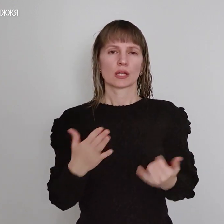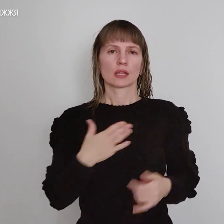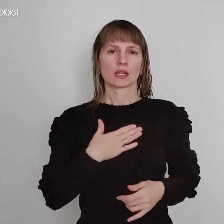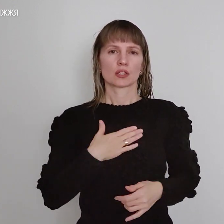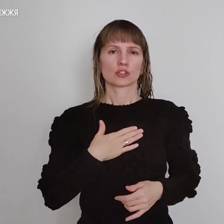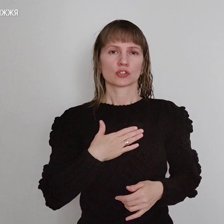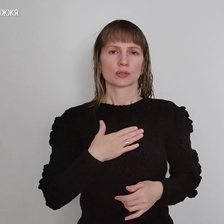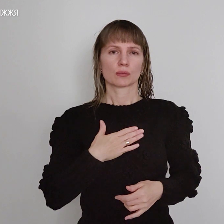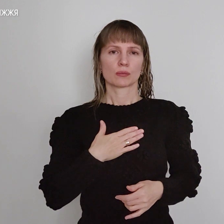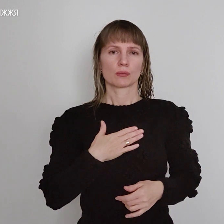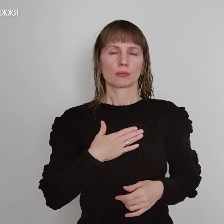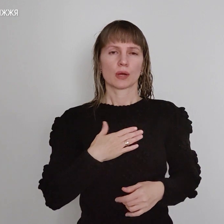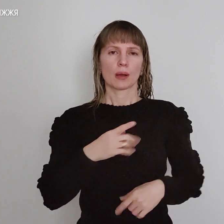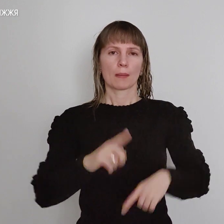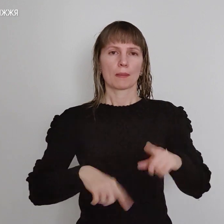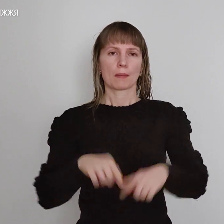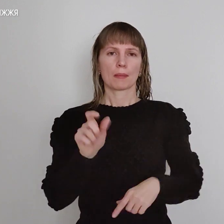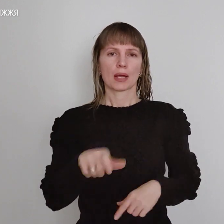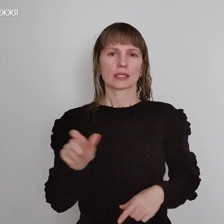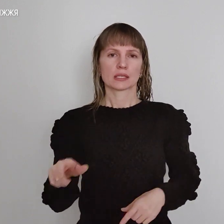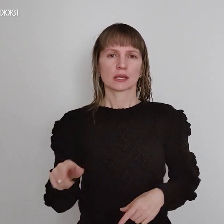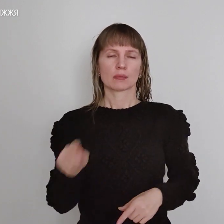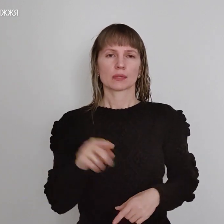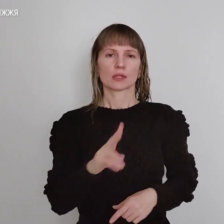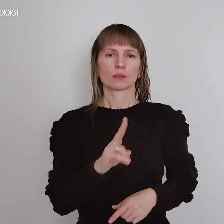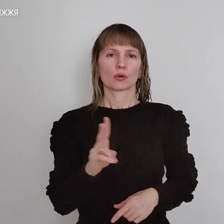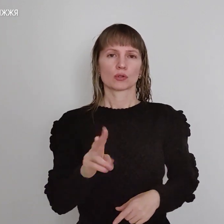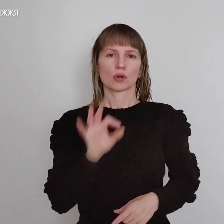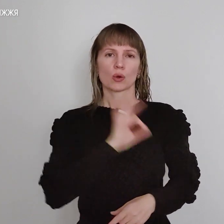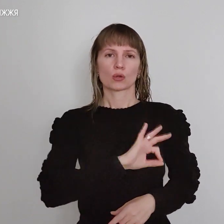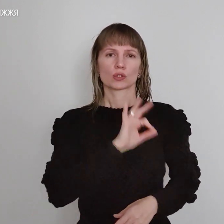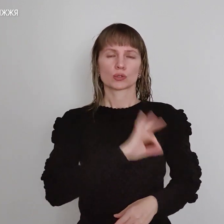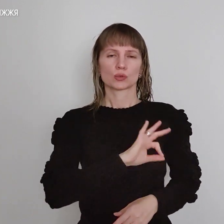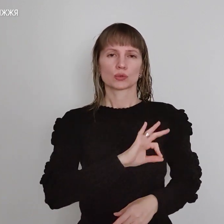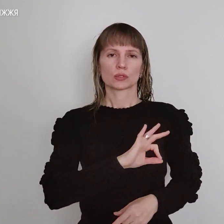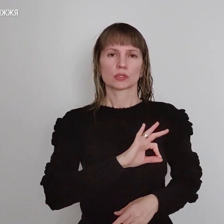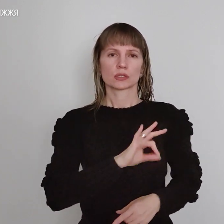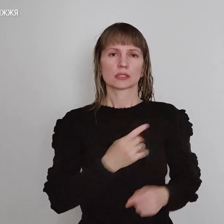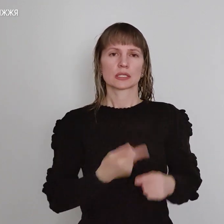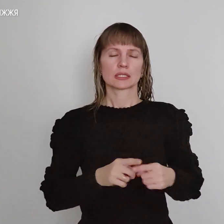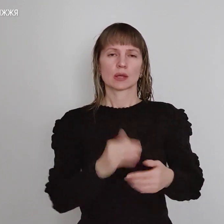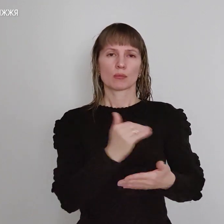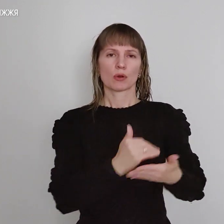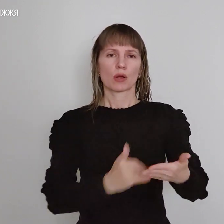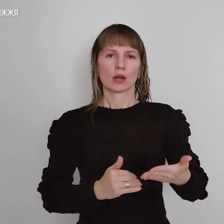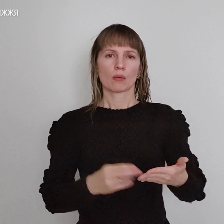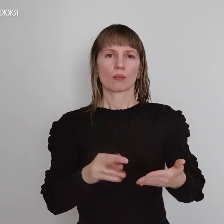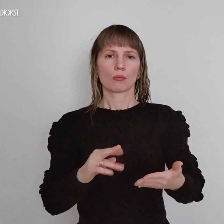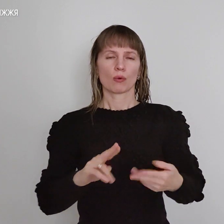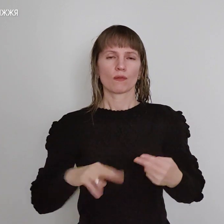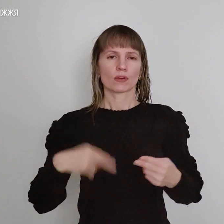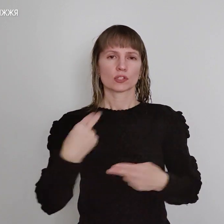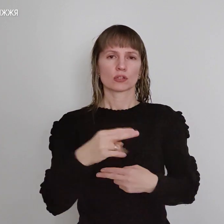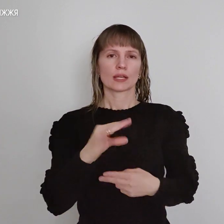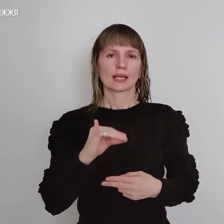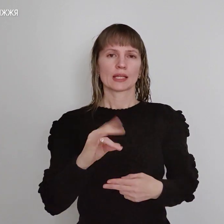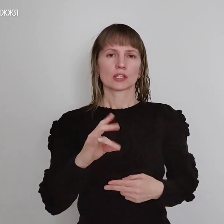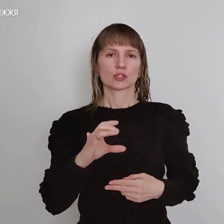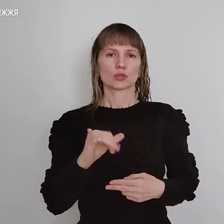батькам, тим, хто користується цією програмою виписка і пацієнтів треба в телефонному